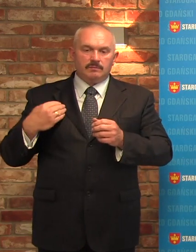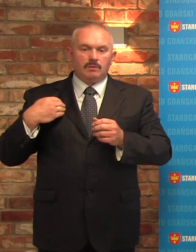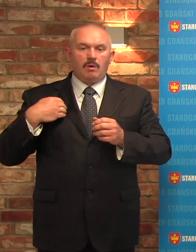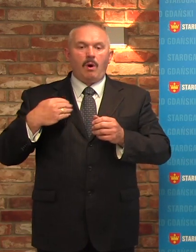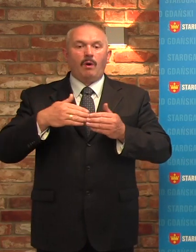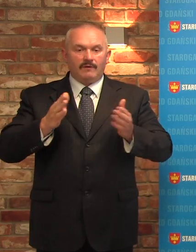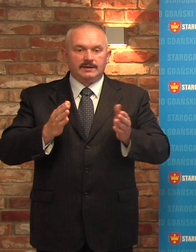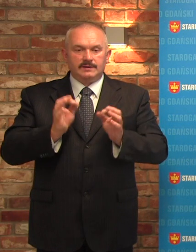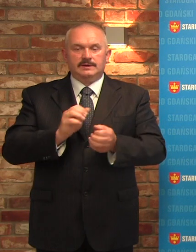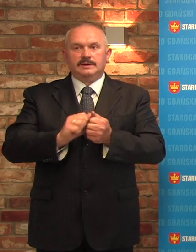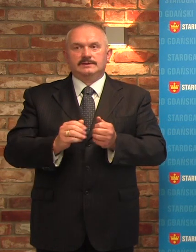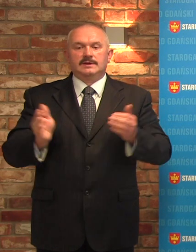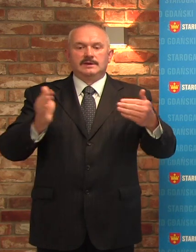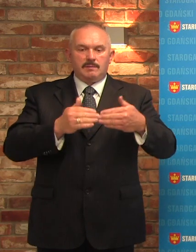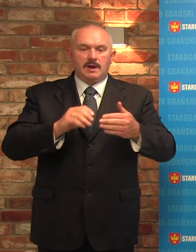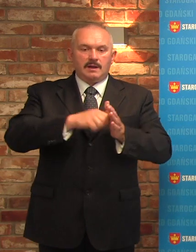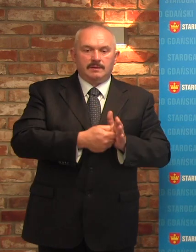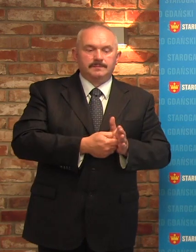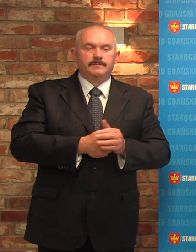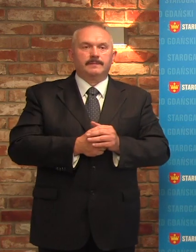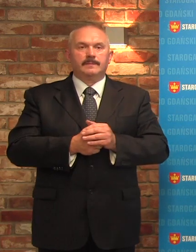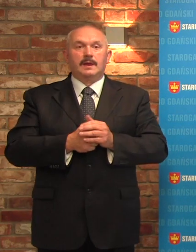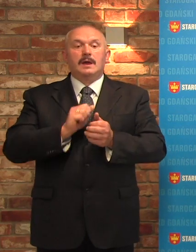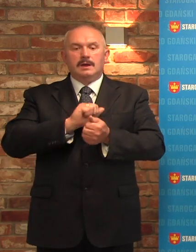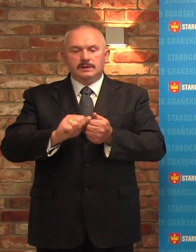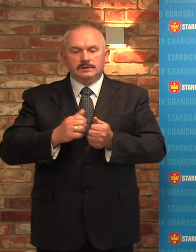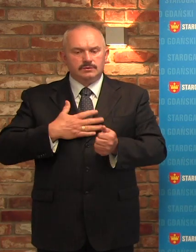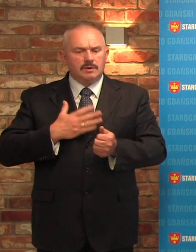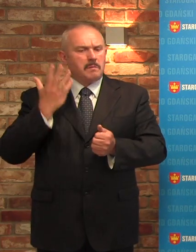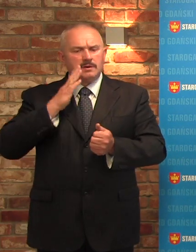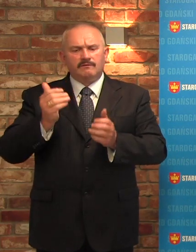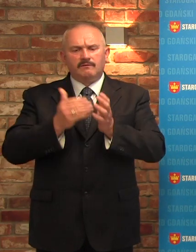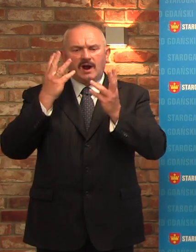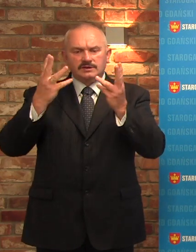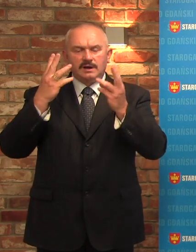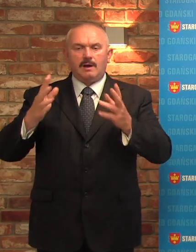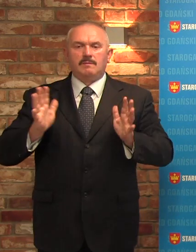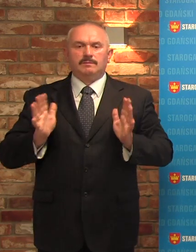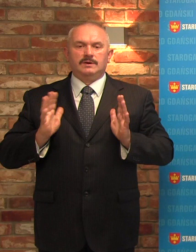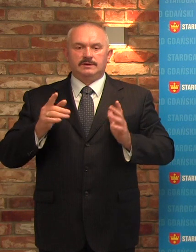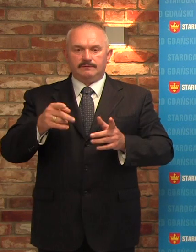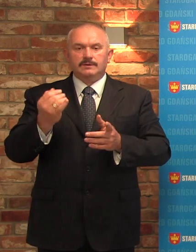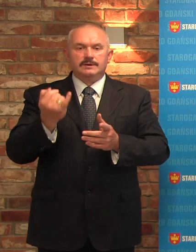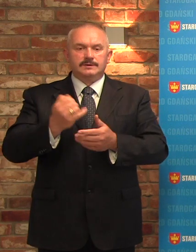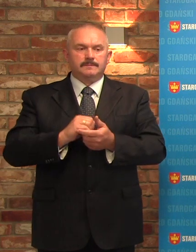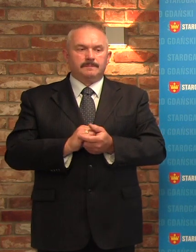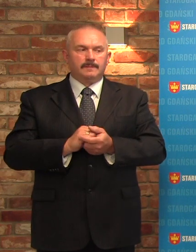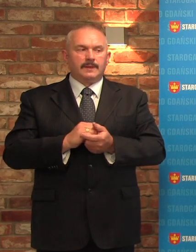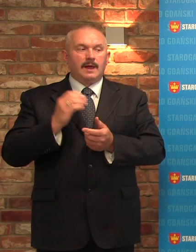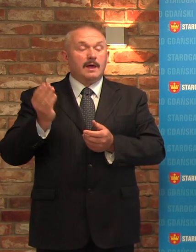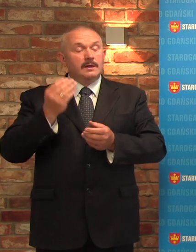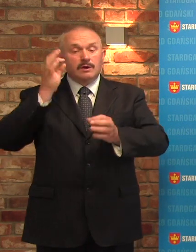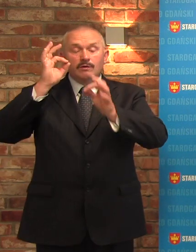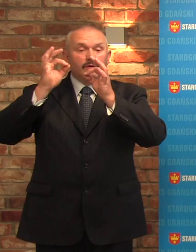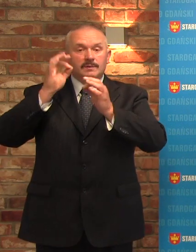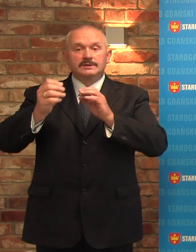zamykane. Nam w szczególności zależy na bezpieczeństwie tych dzieci. Chciałbym jeszcze podać informację, iż